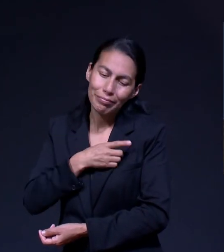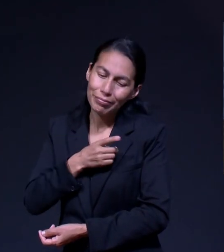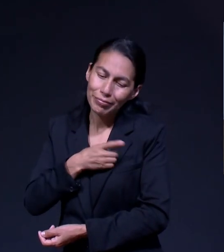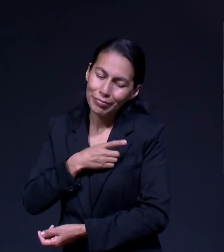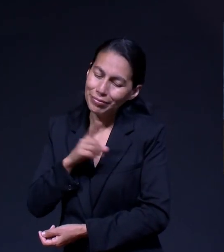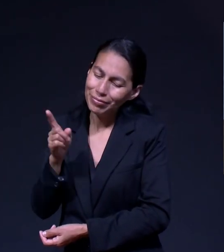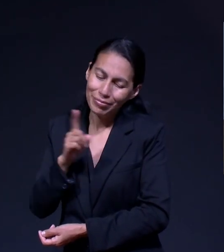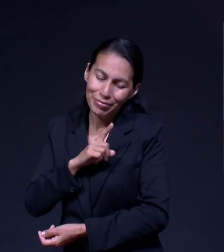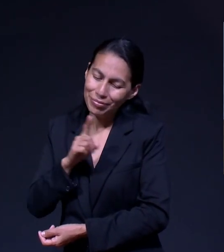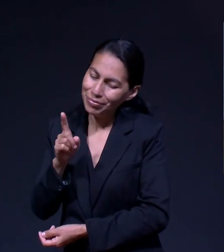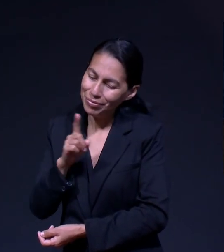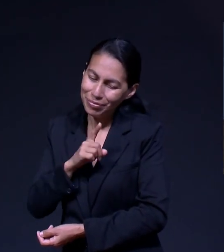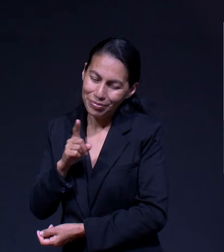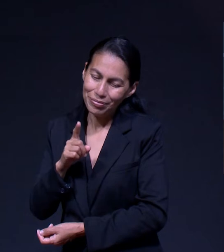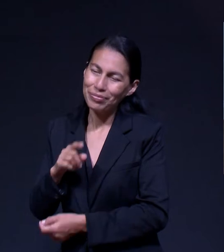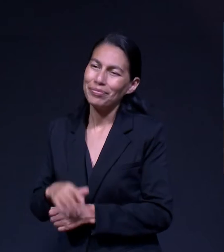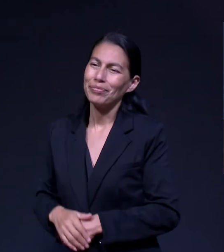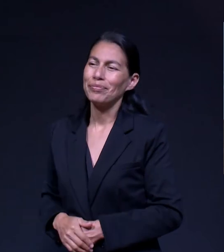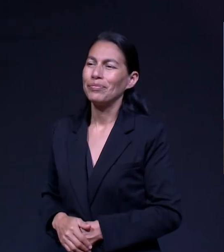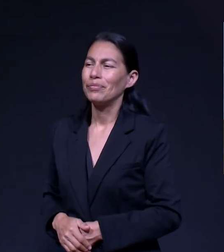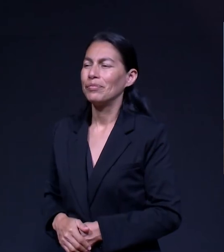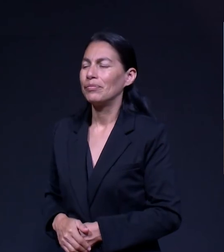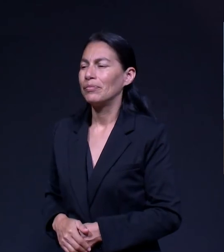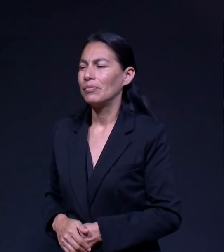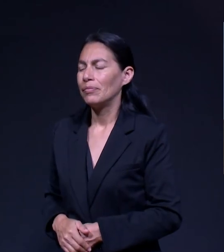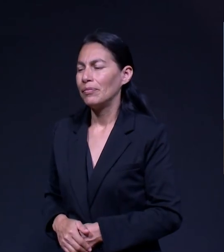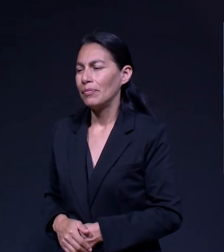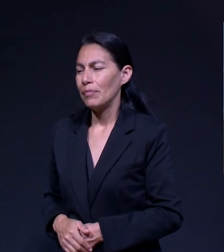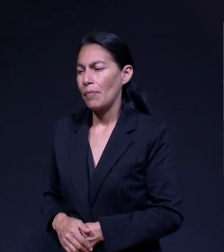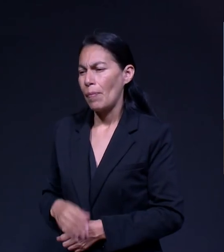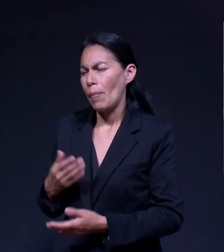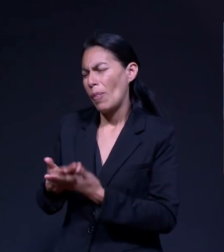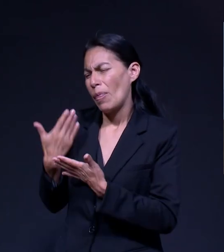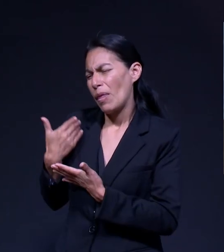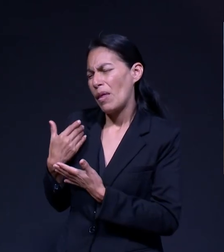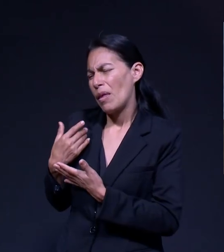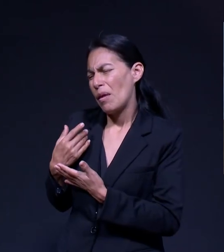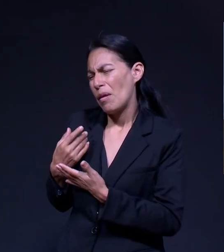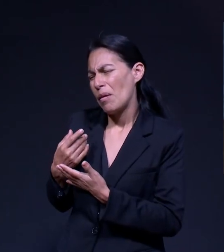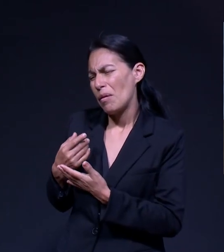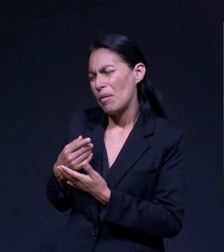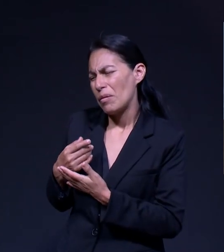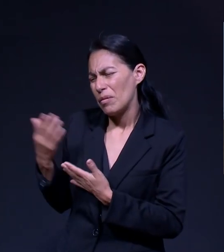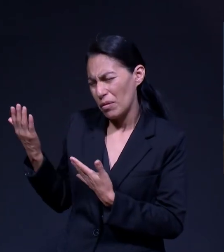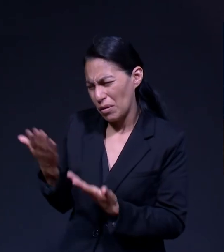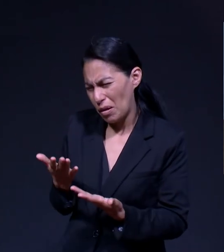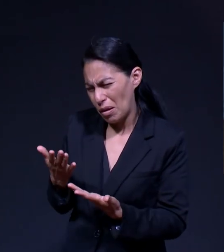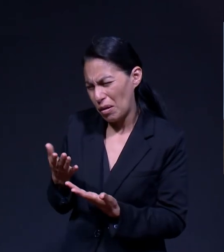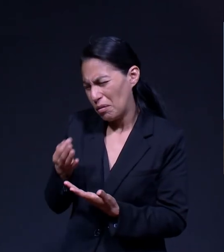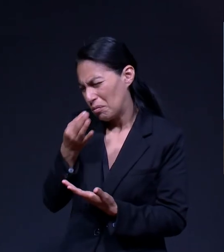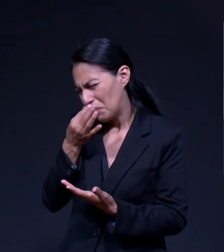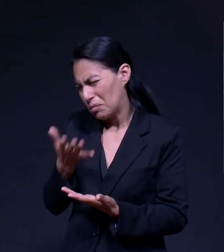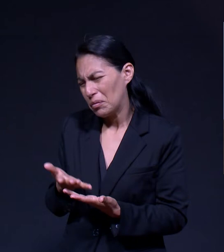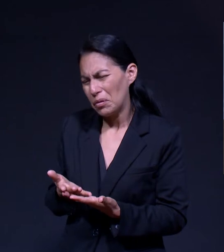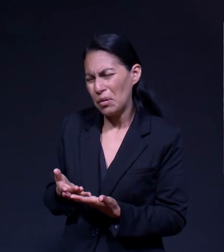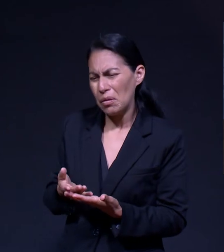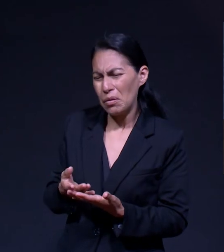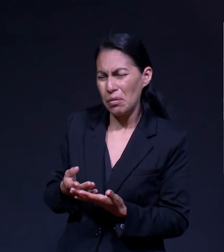Los Primeros Meses En Los Que Estuve Por Acá Pues Estaba Por la Pandemia No Había Clases No Había